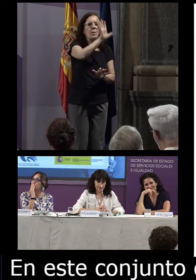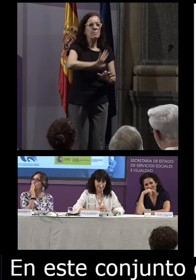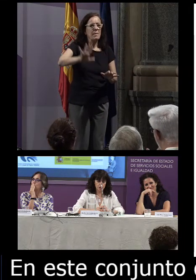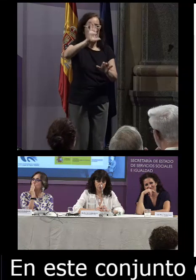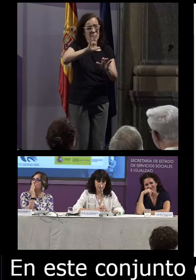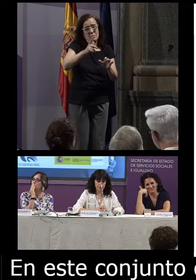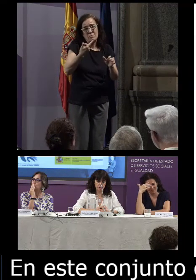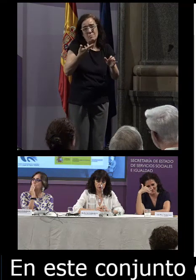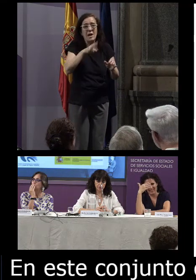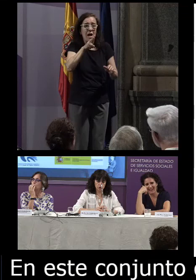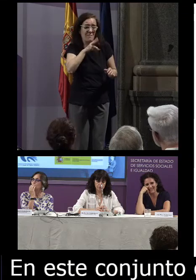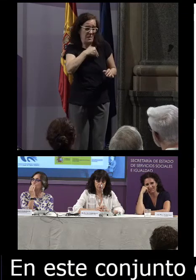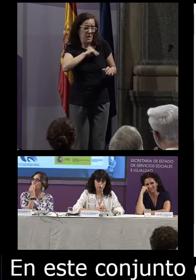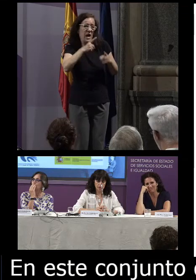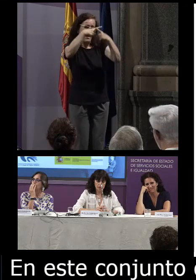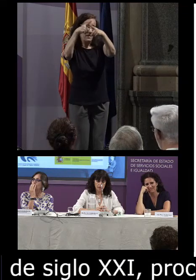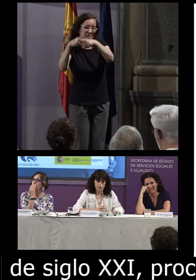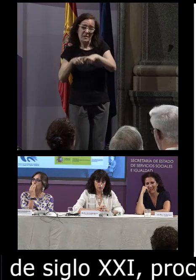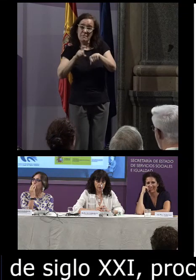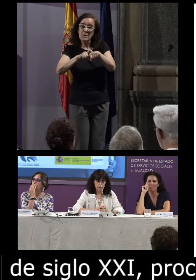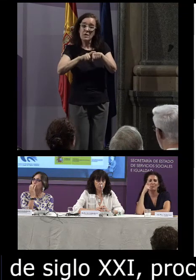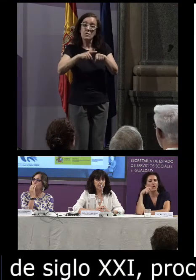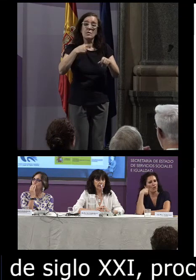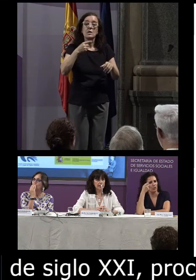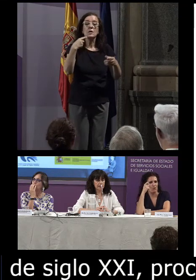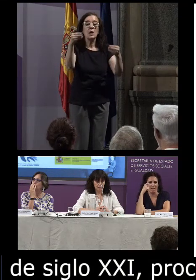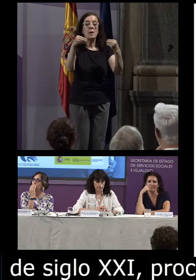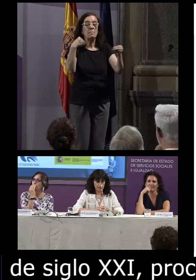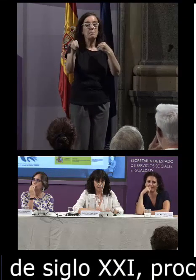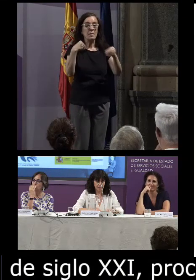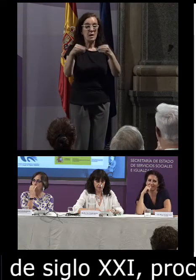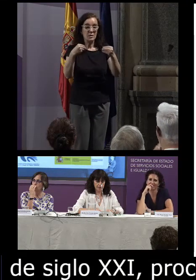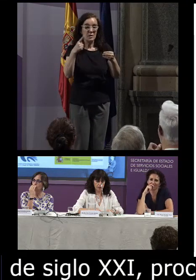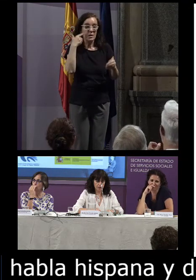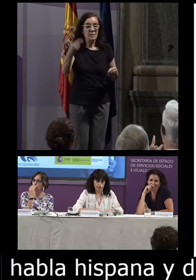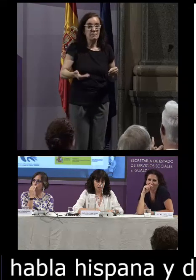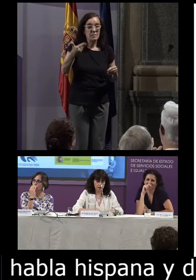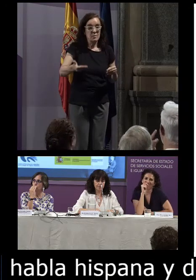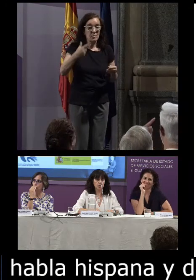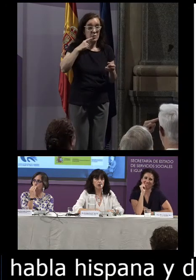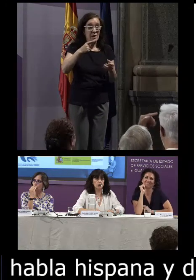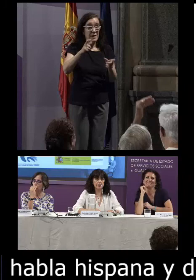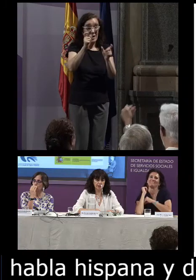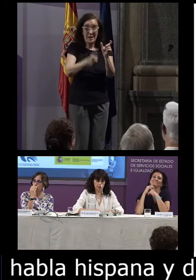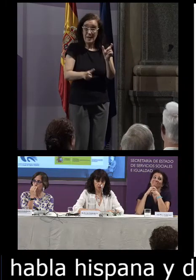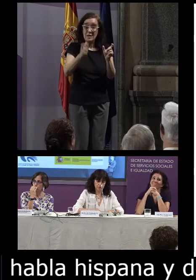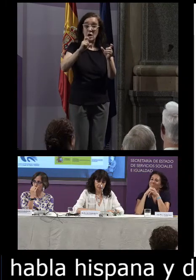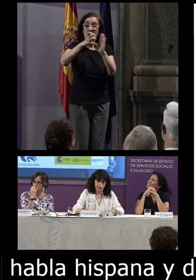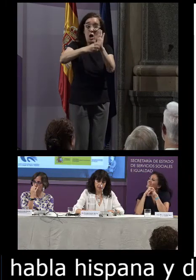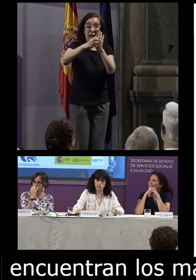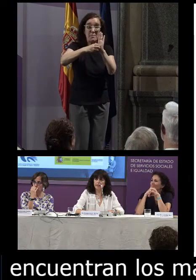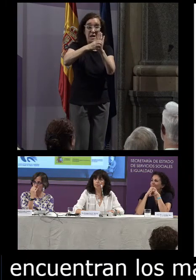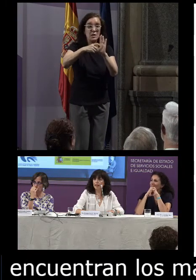hispana y de los más diversos tipos se encuentran los materiales relevantes que los lexicógrafos y los gramáticos